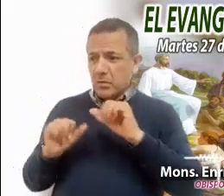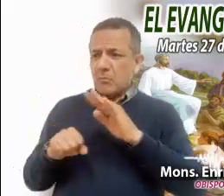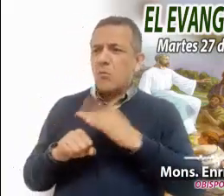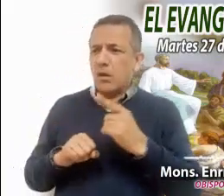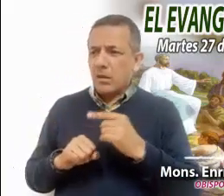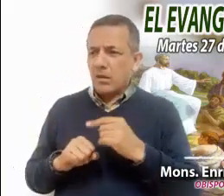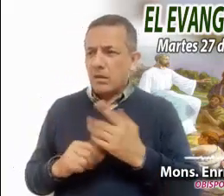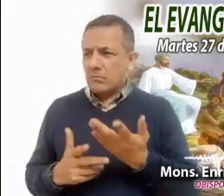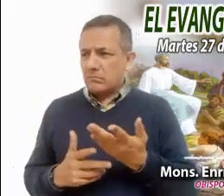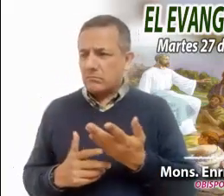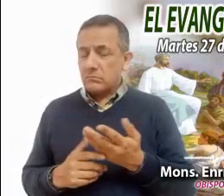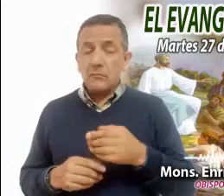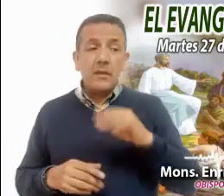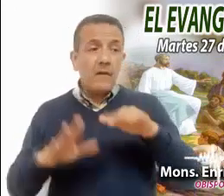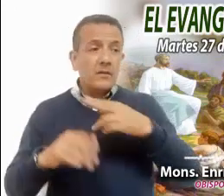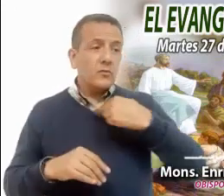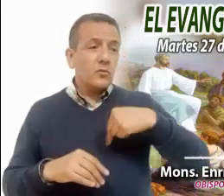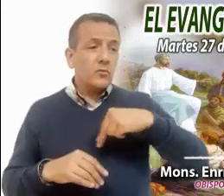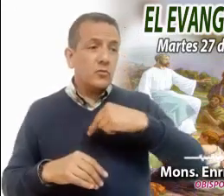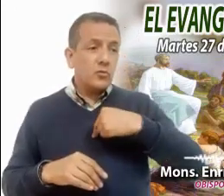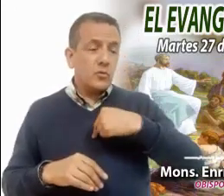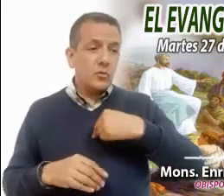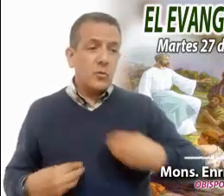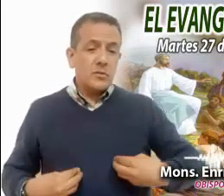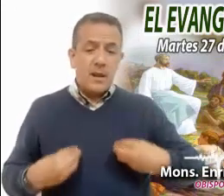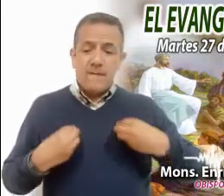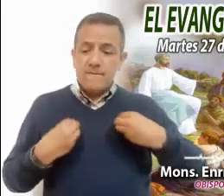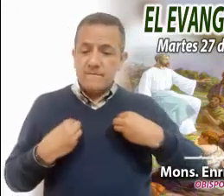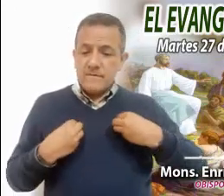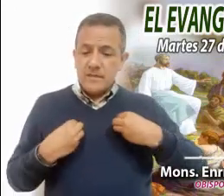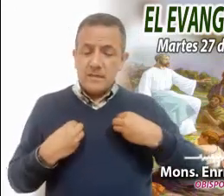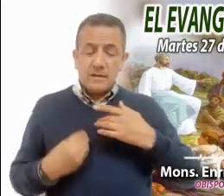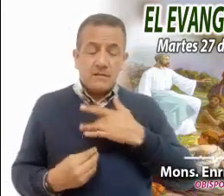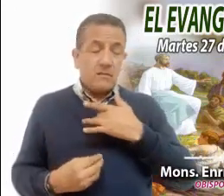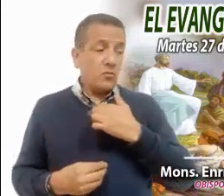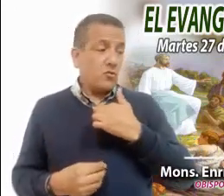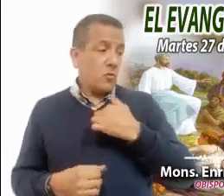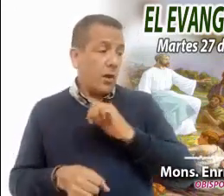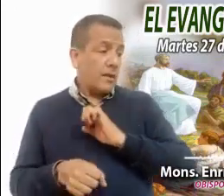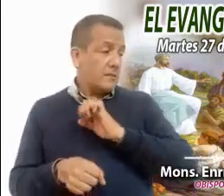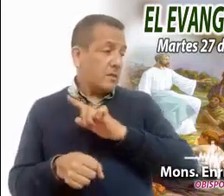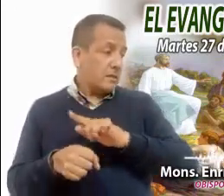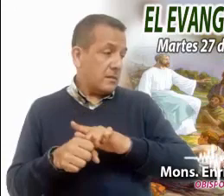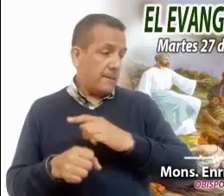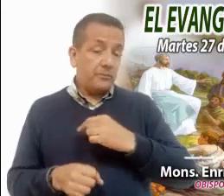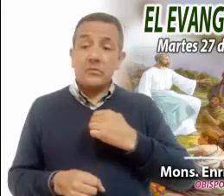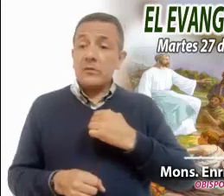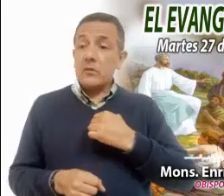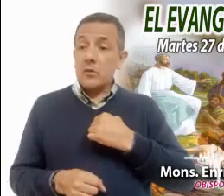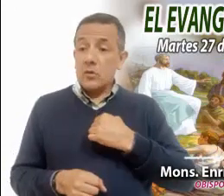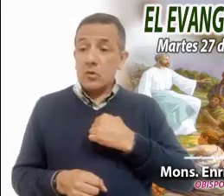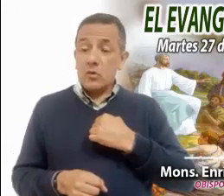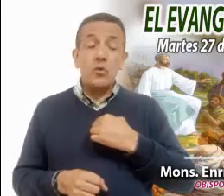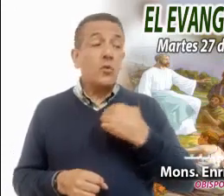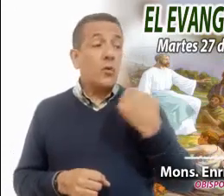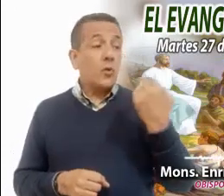una actitud que con frecuencia adoptamos en la vida. Somos especiales. Nosotros debemos tener privilegios.